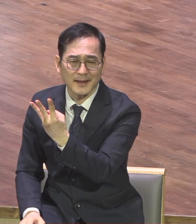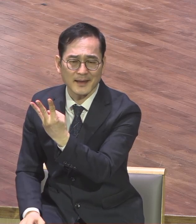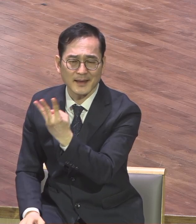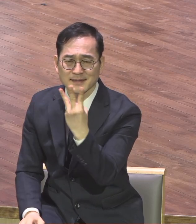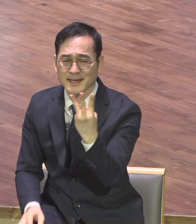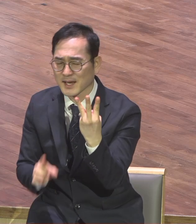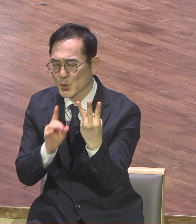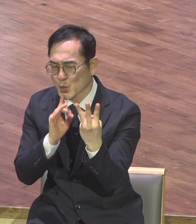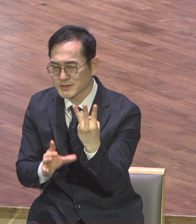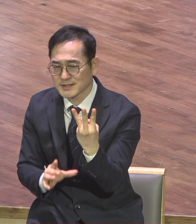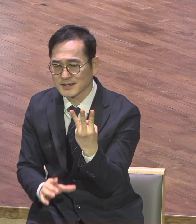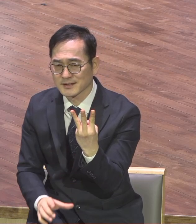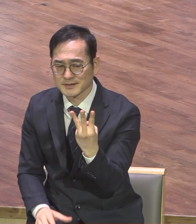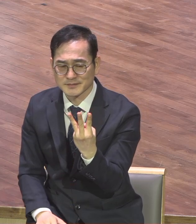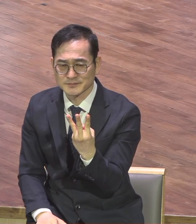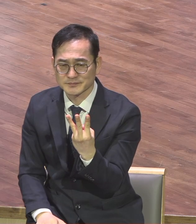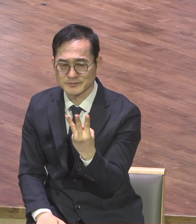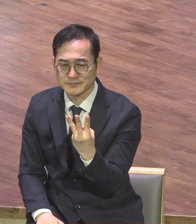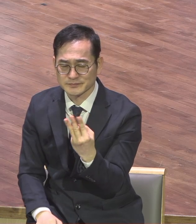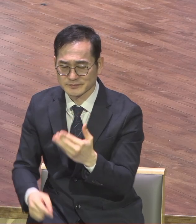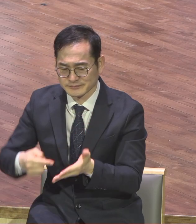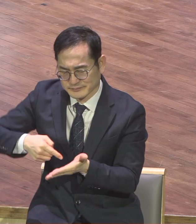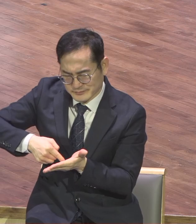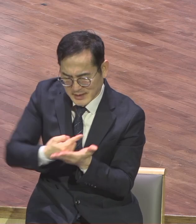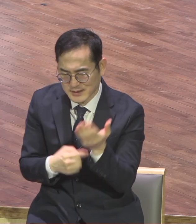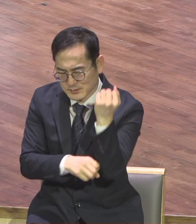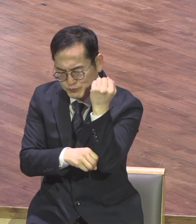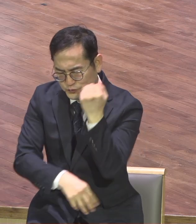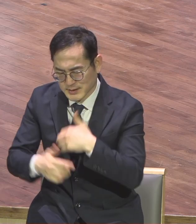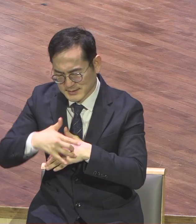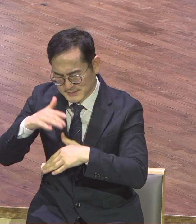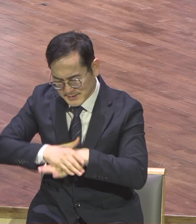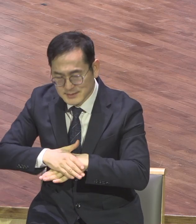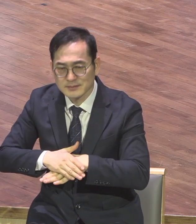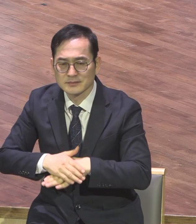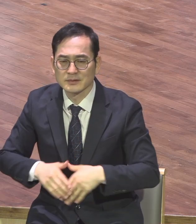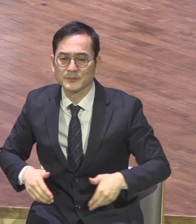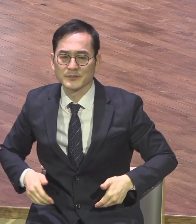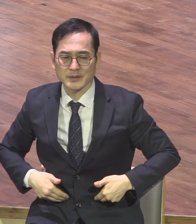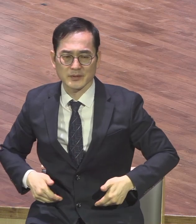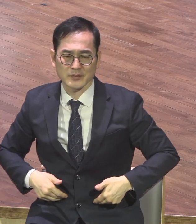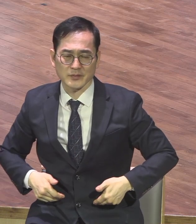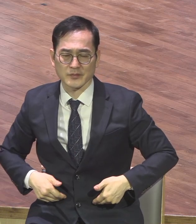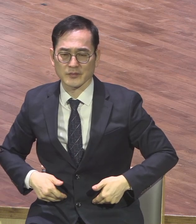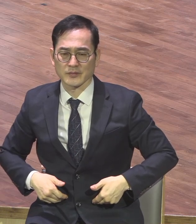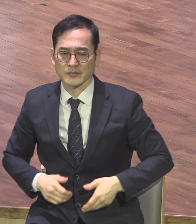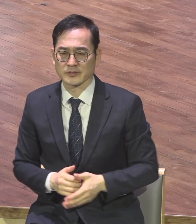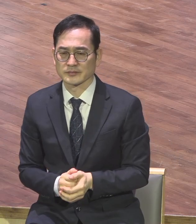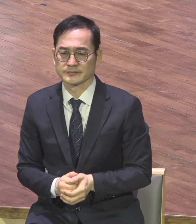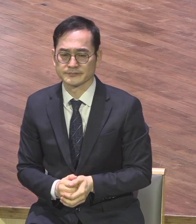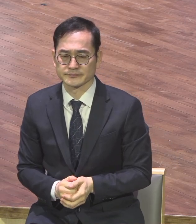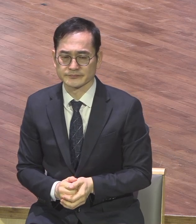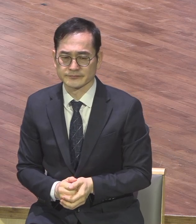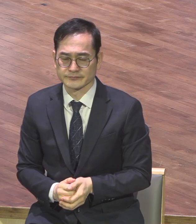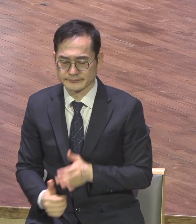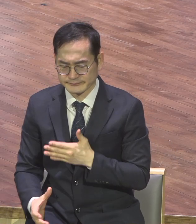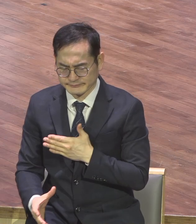어떻게 해요 각인 불의 체질이 되어야 돼요 완전히 그냥 이거 체질화 이것이 바로